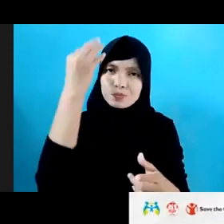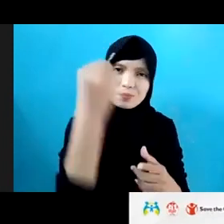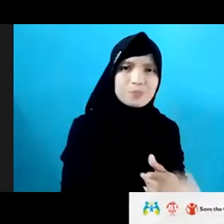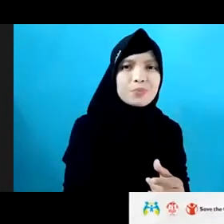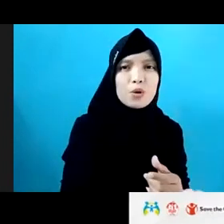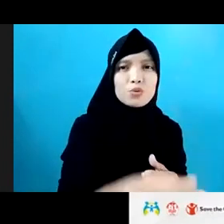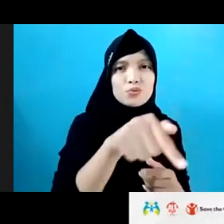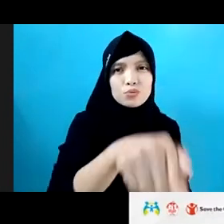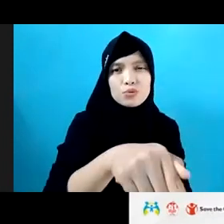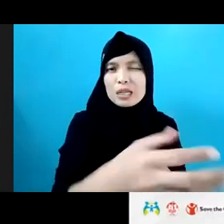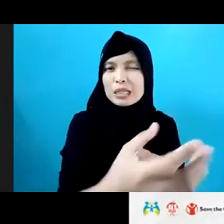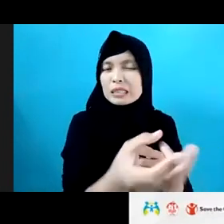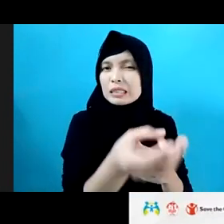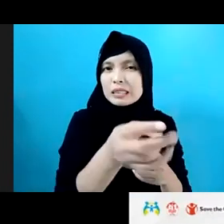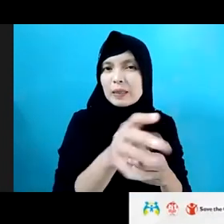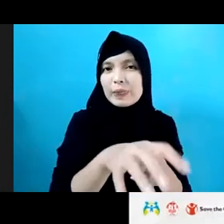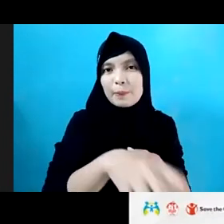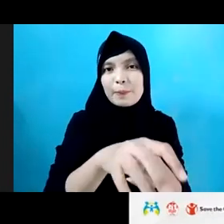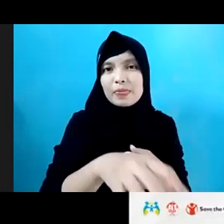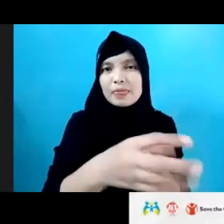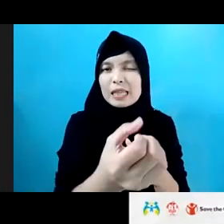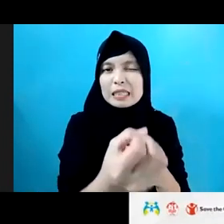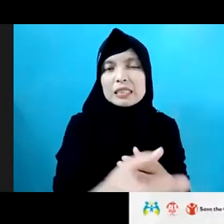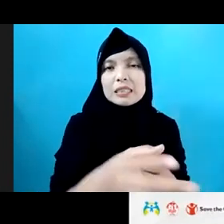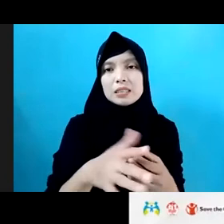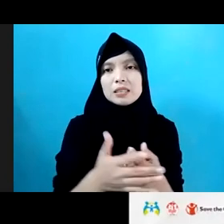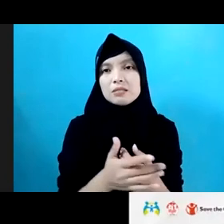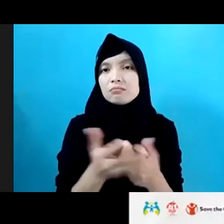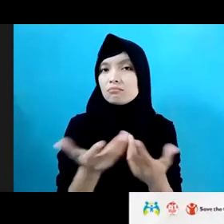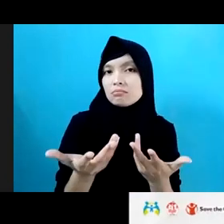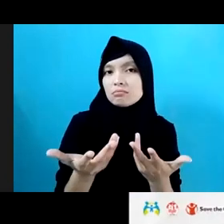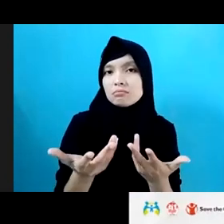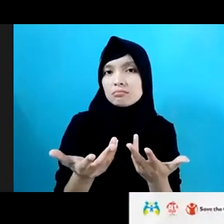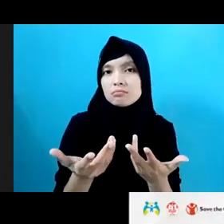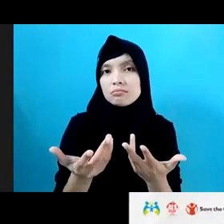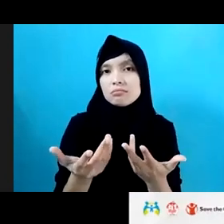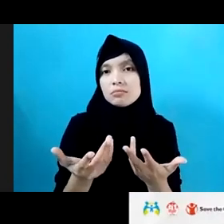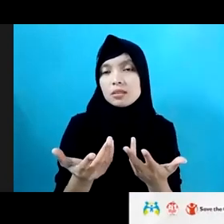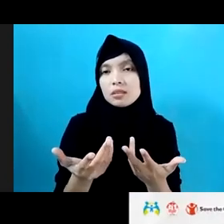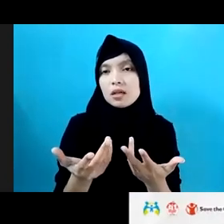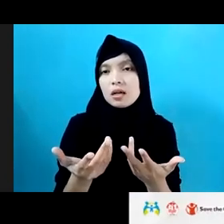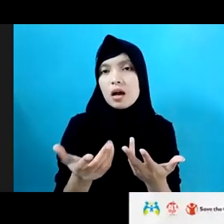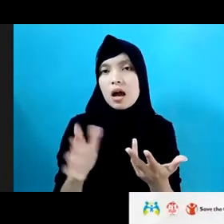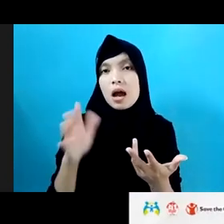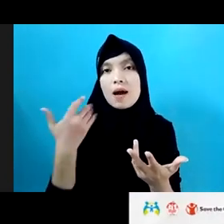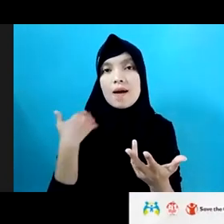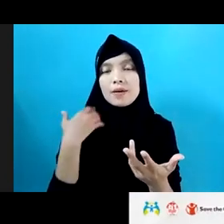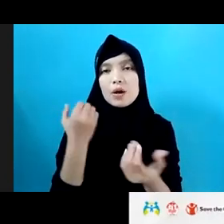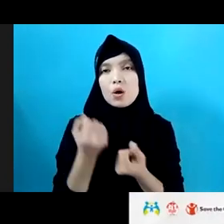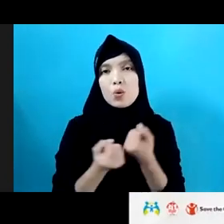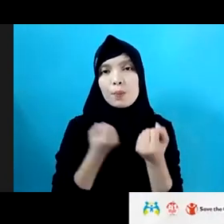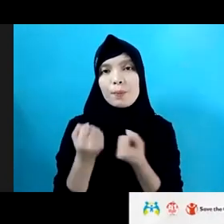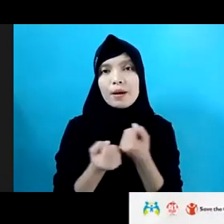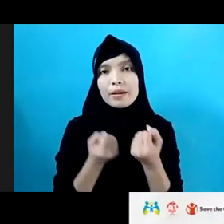sibuk ke perkebunan sawit, atau ke sawah, atau kemanapun. Tetapi ada upaya-upaya dari